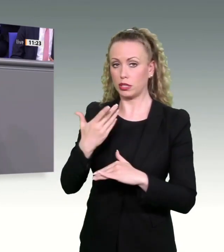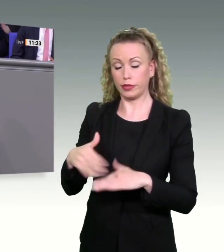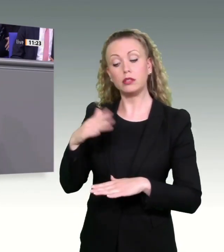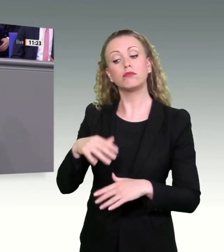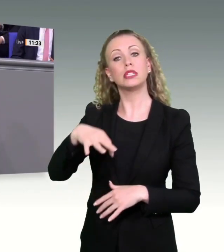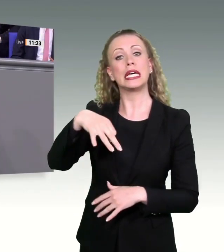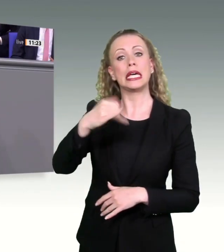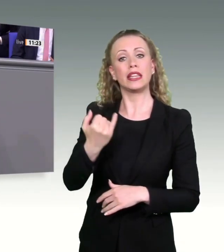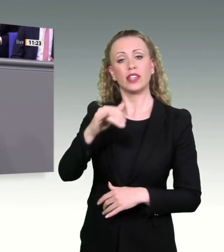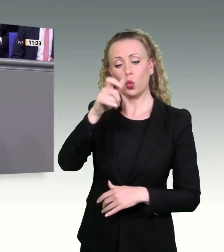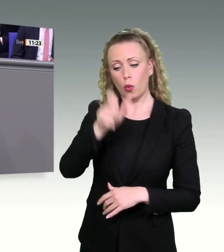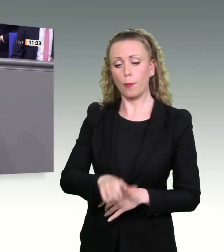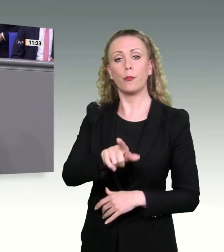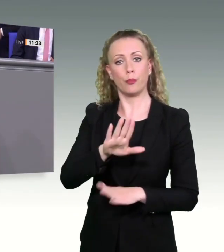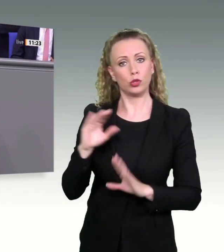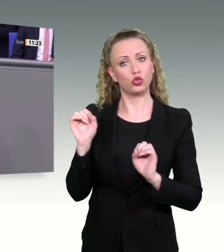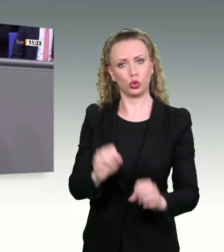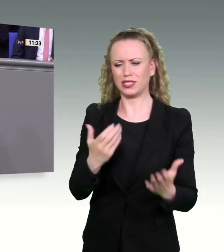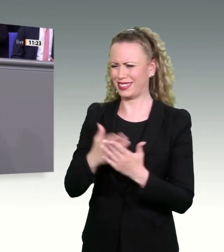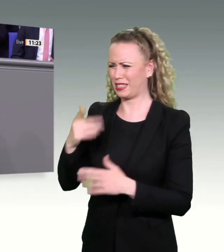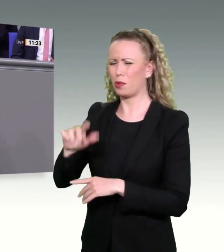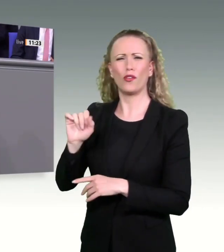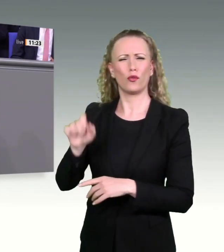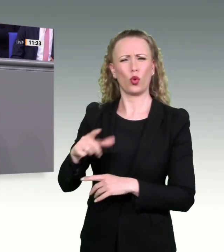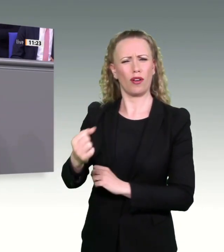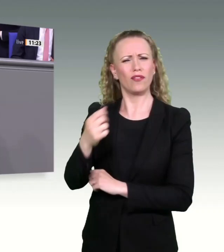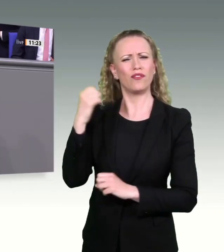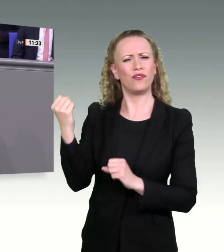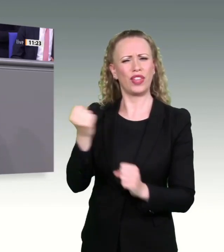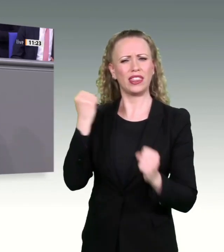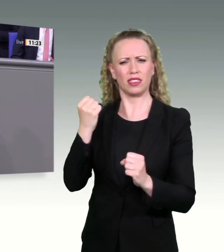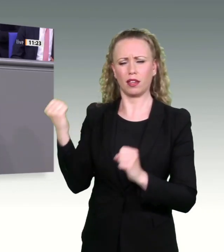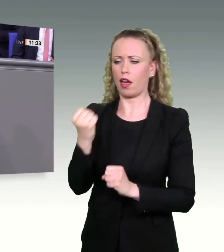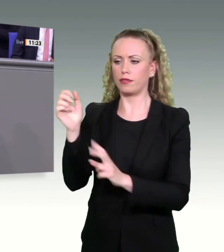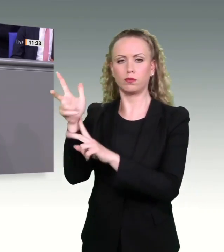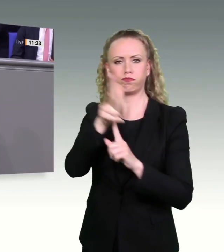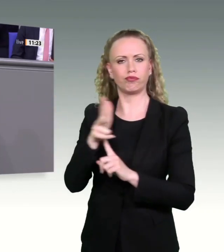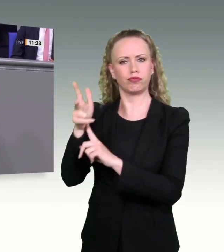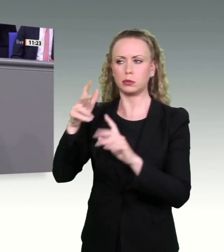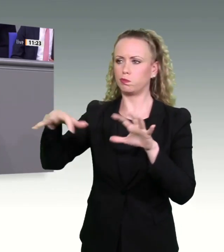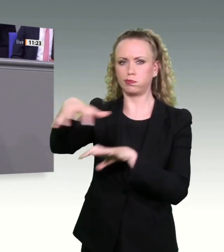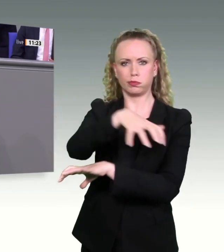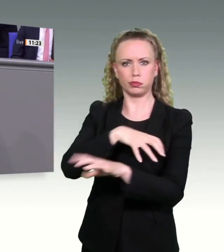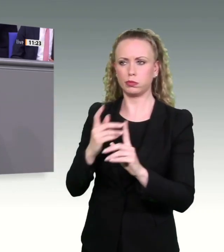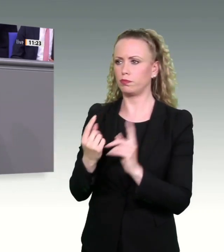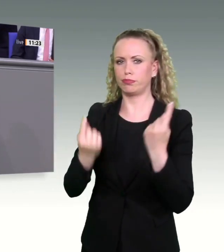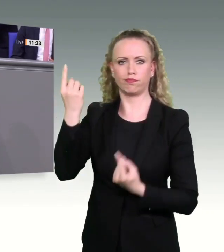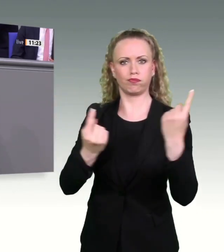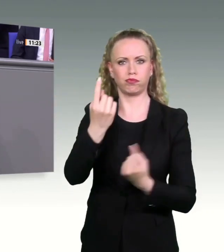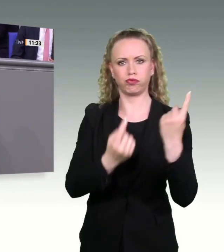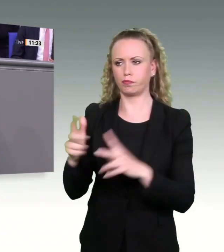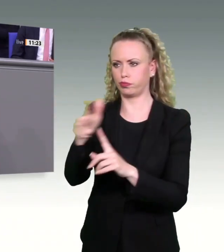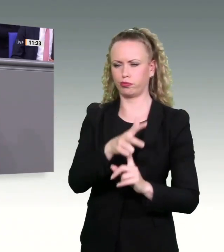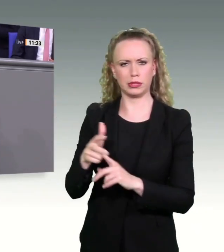Windkraftanlagen bleibt es also bei einer individuenbezogenen Betrachtung auf der Ebene des Verbottatbestands. Wer eine